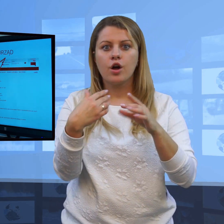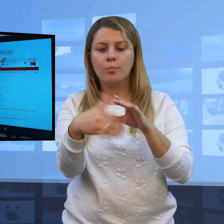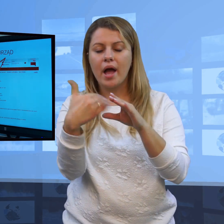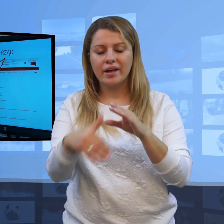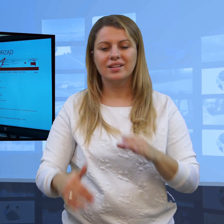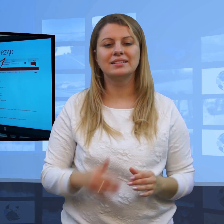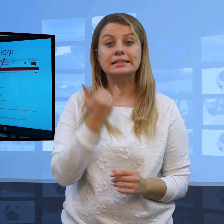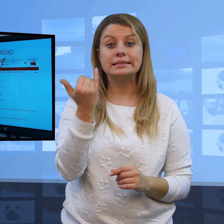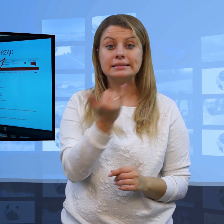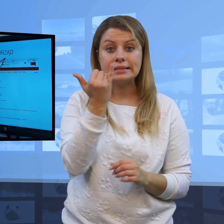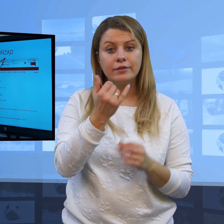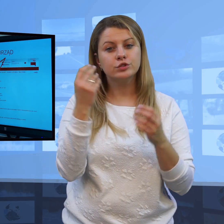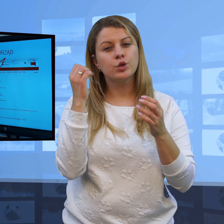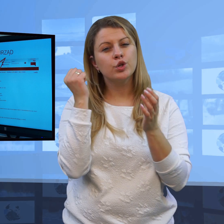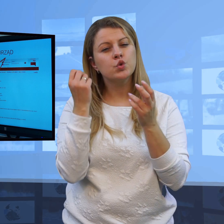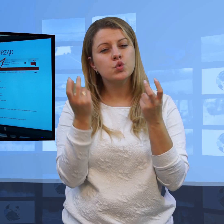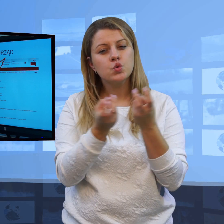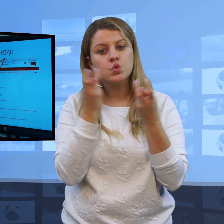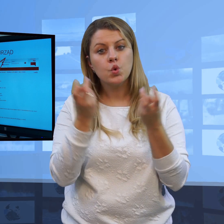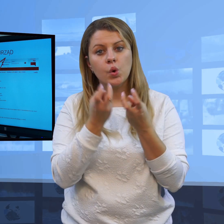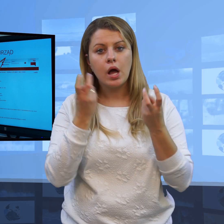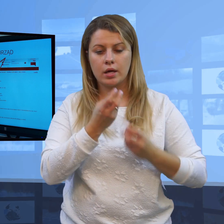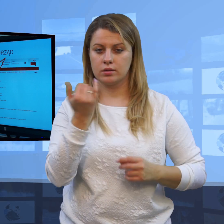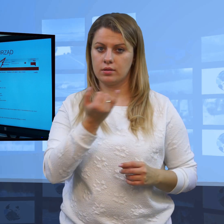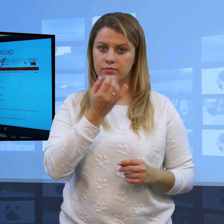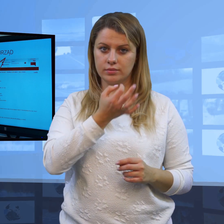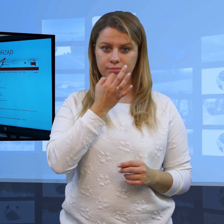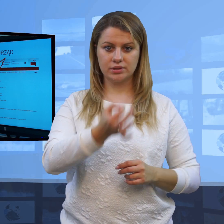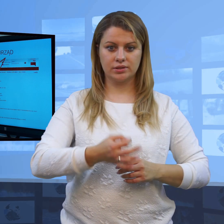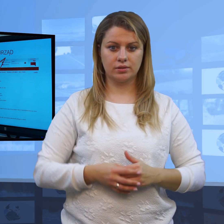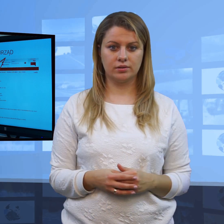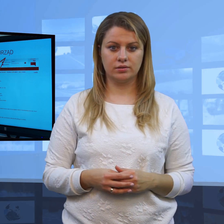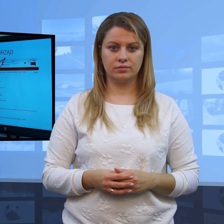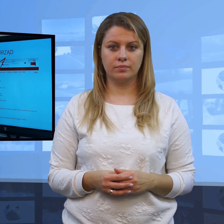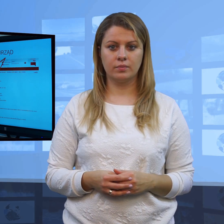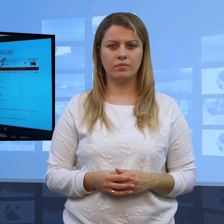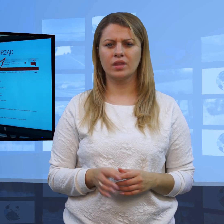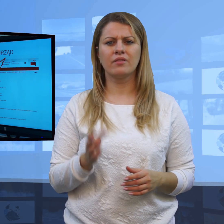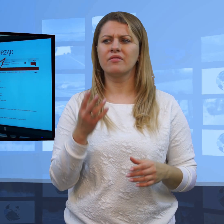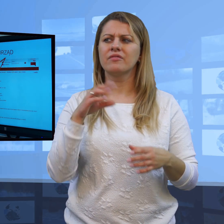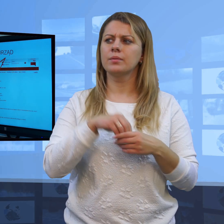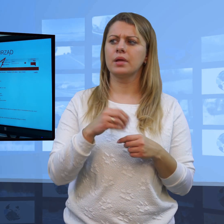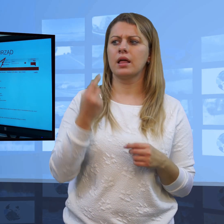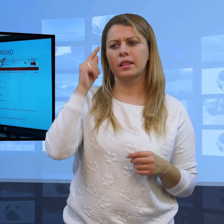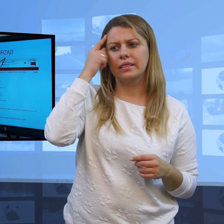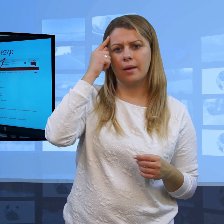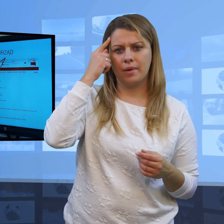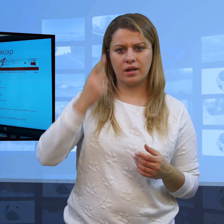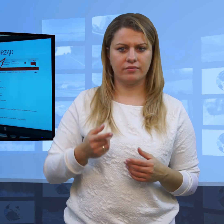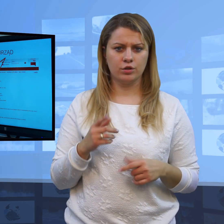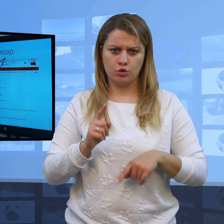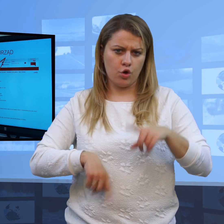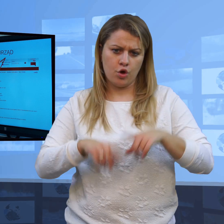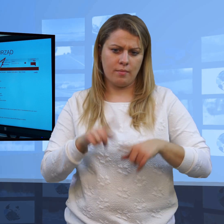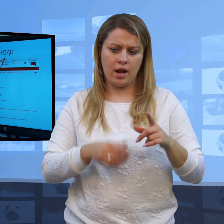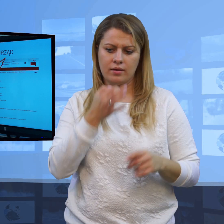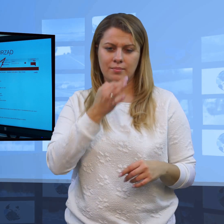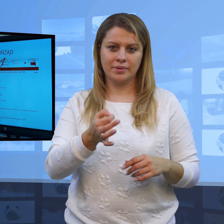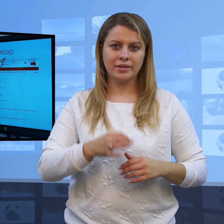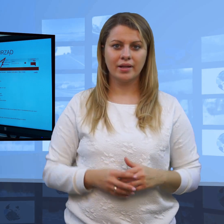Zawsze warto prosić o informacje jak najwyżej w hierarchii danego urzędu. Tak więc